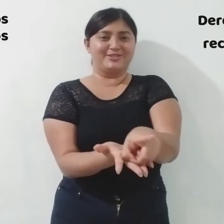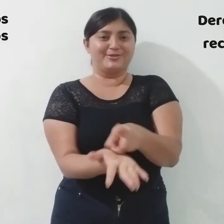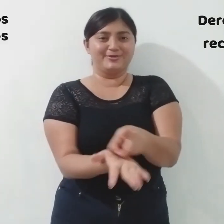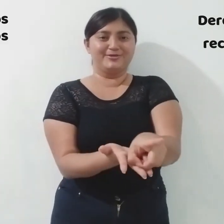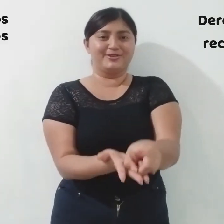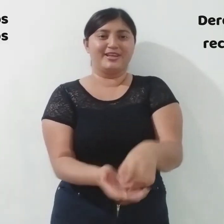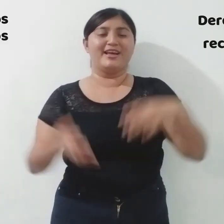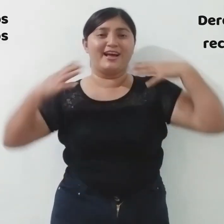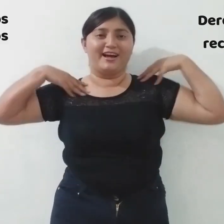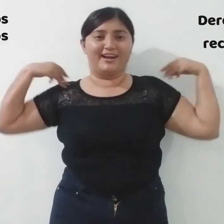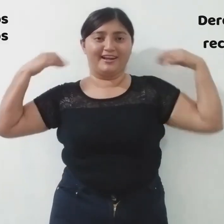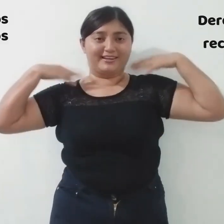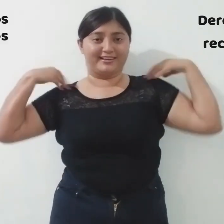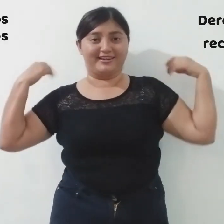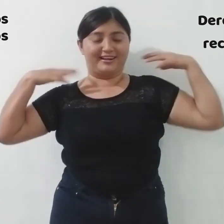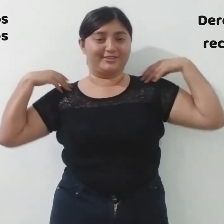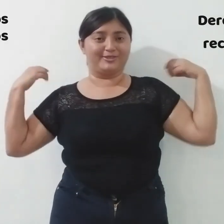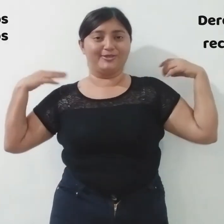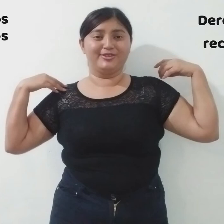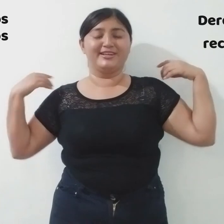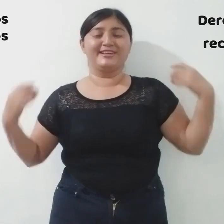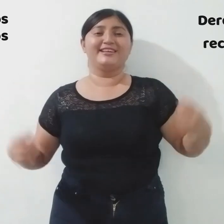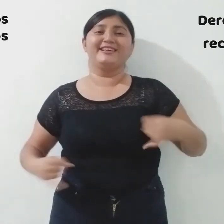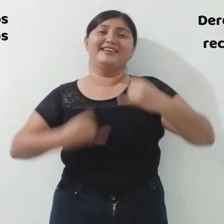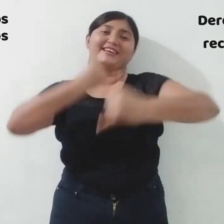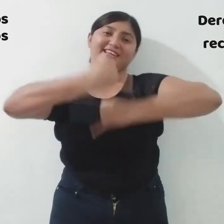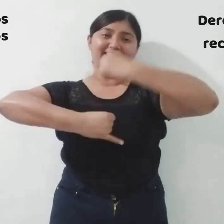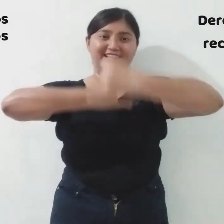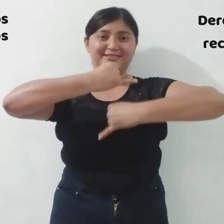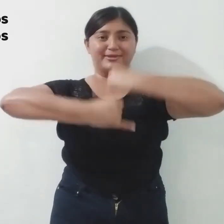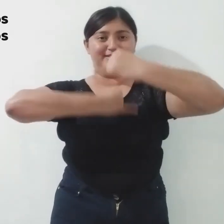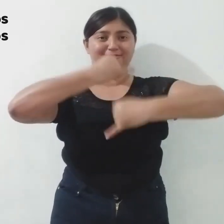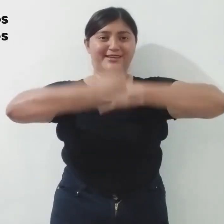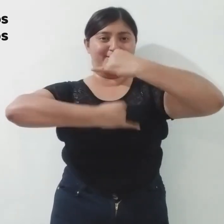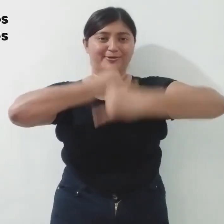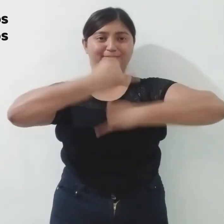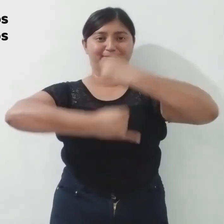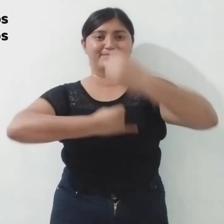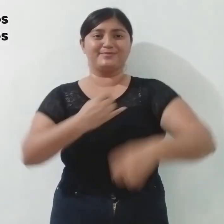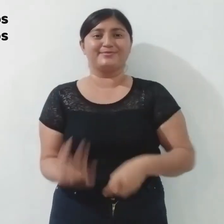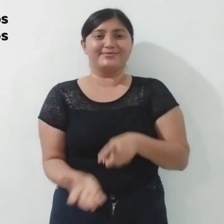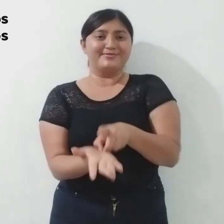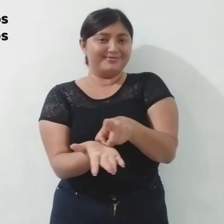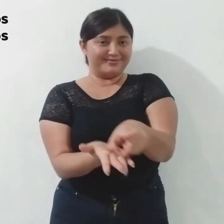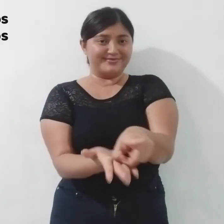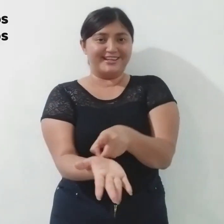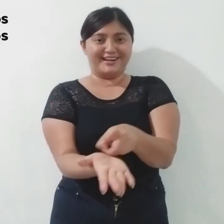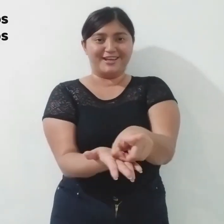a la recreación y esparcimiento, derecho